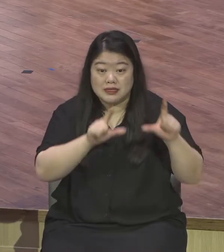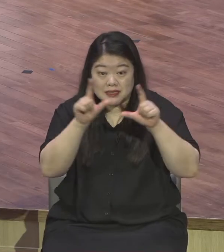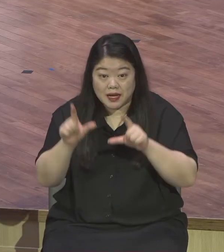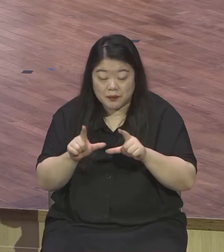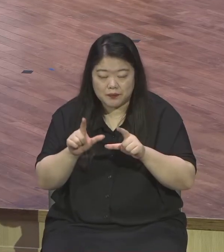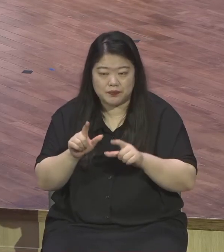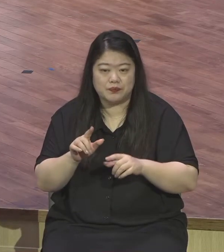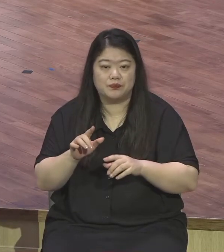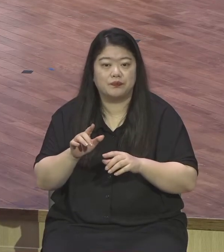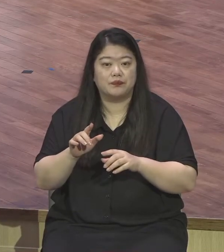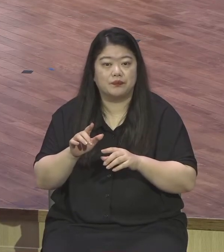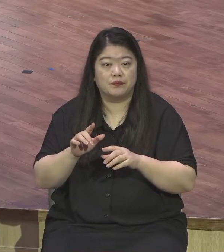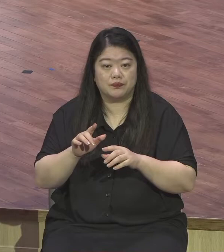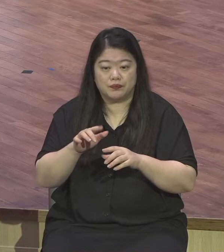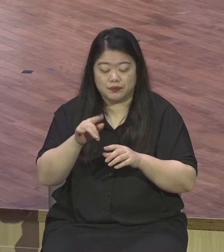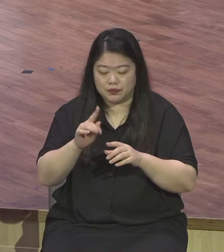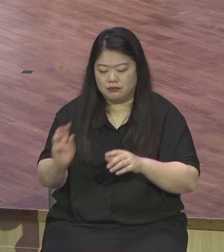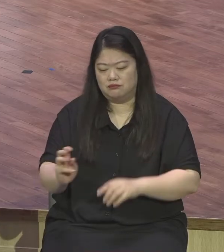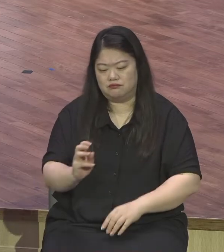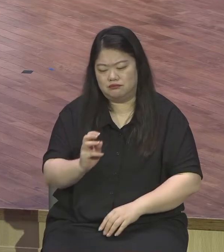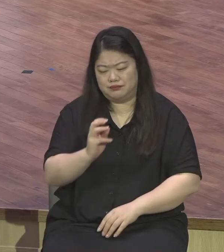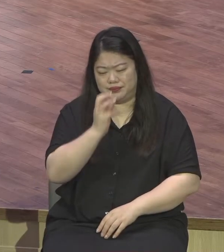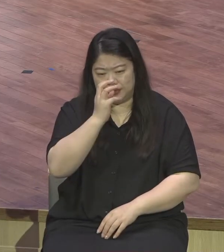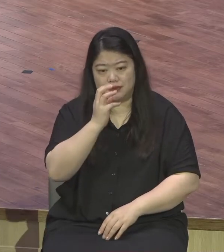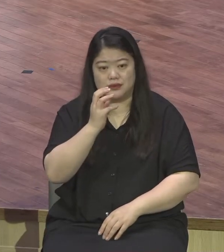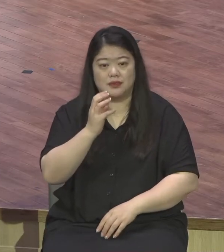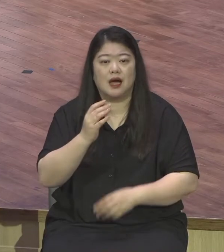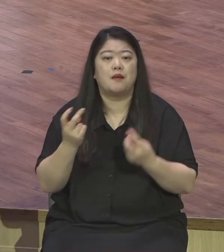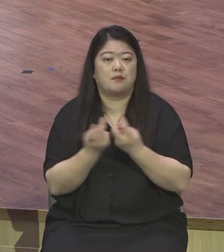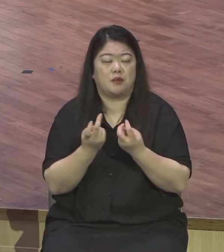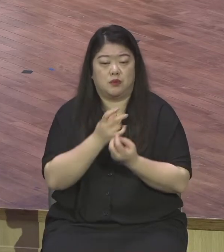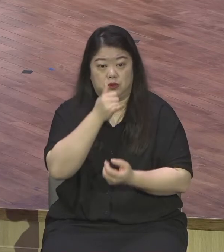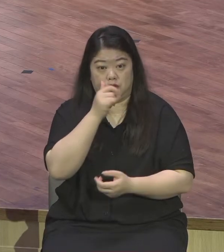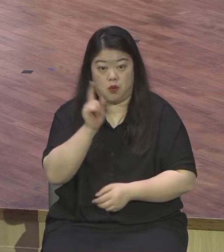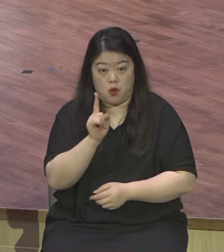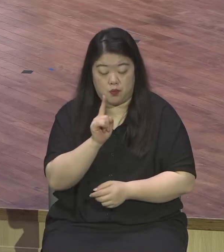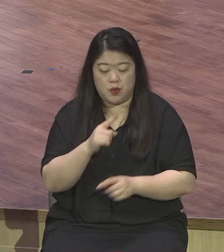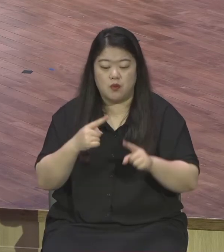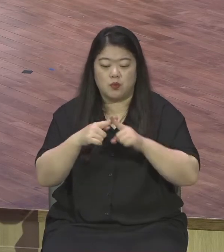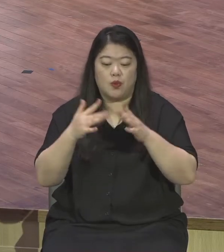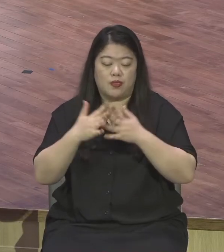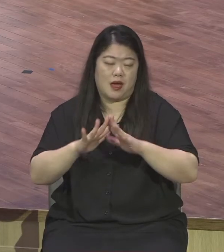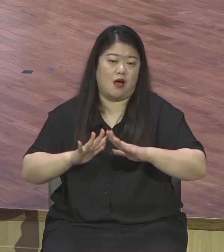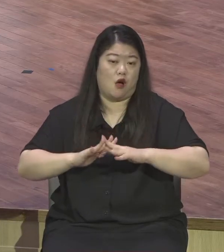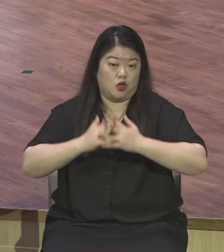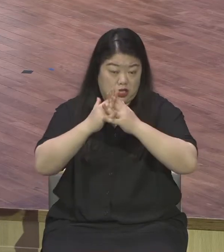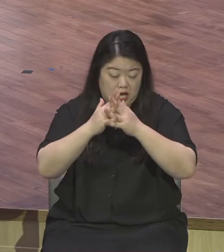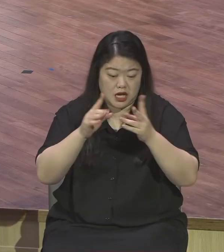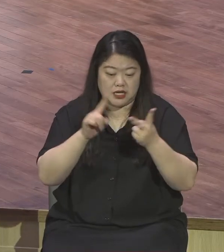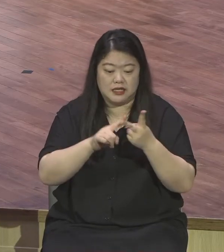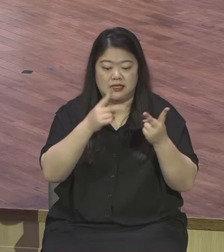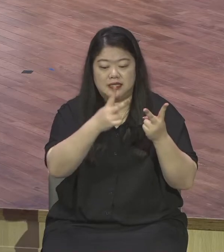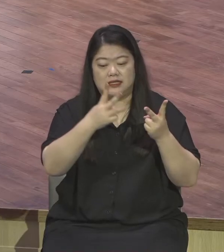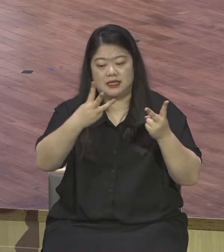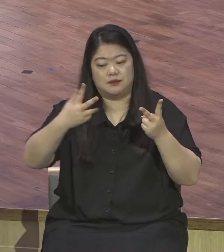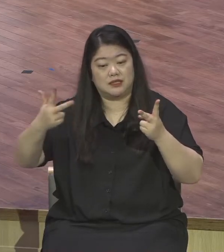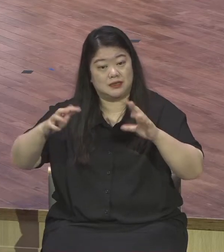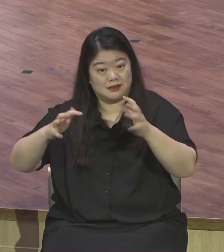그게 뭡니까 바로 본당 헌당과 237나라 오천종족 복음합니다